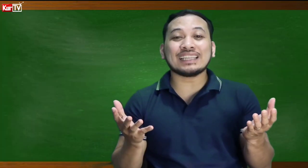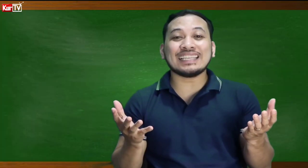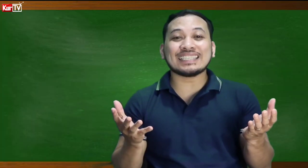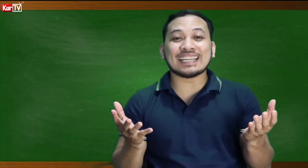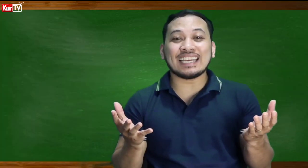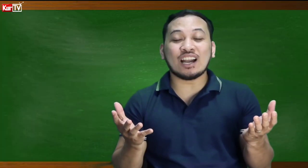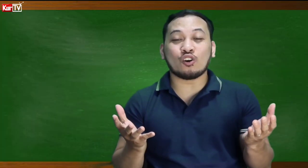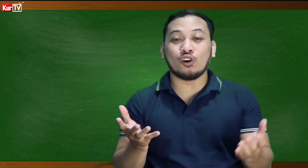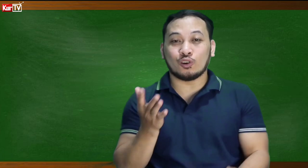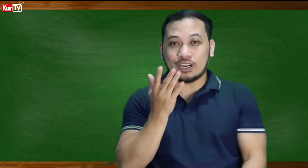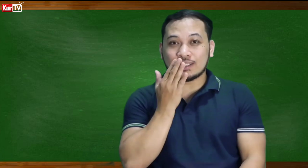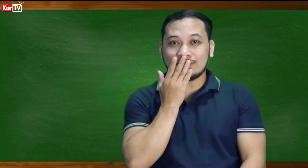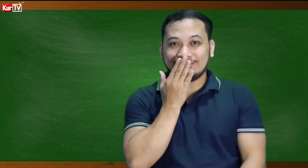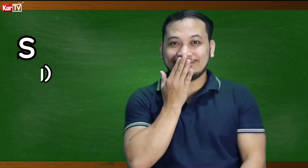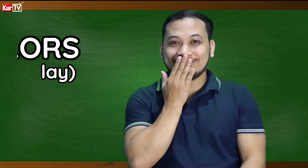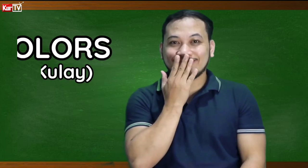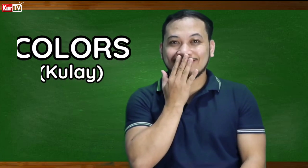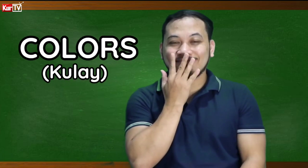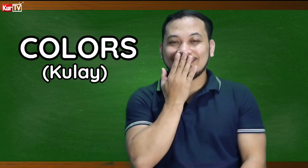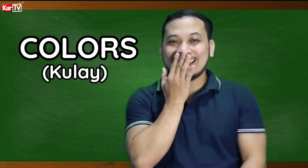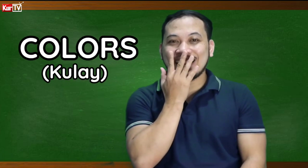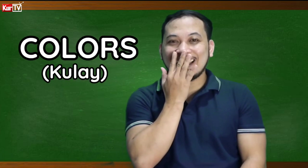natin isasign ang Colors. Ayan!